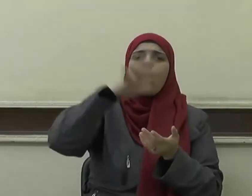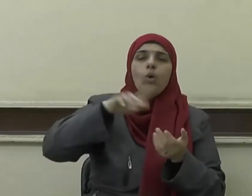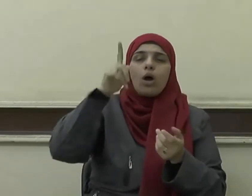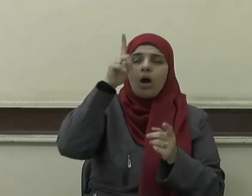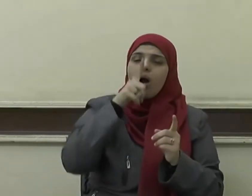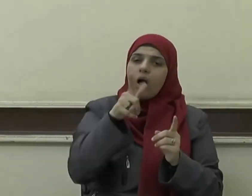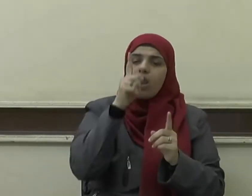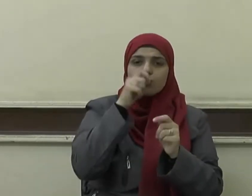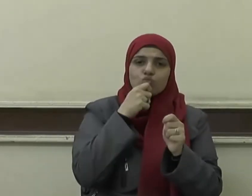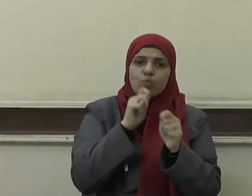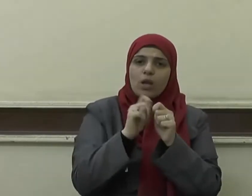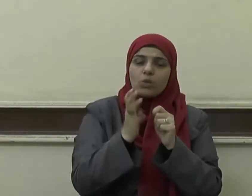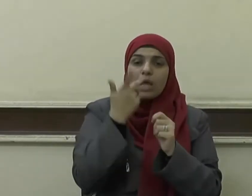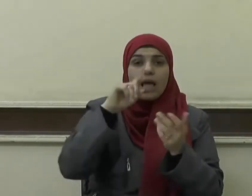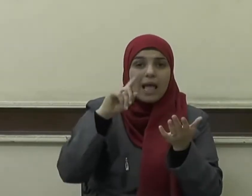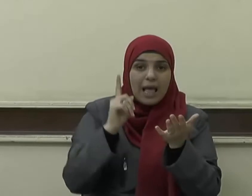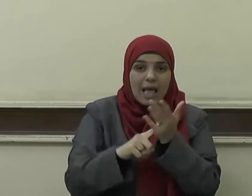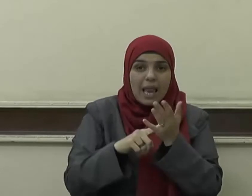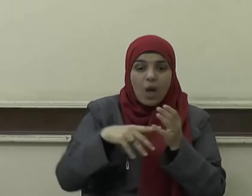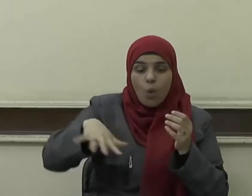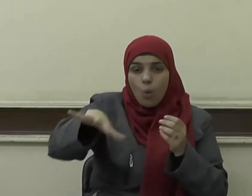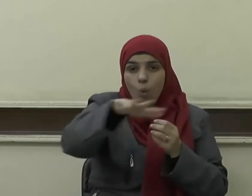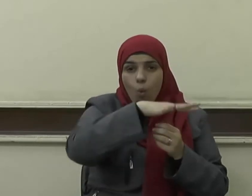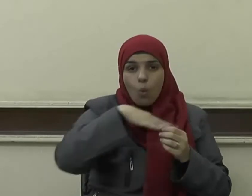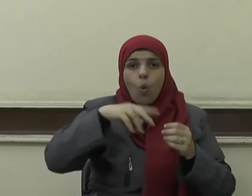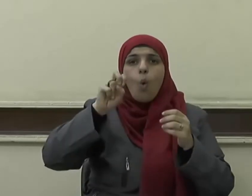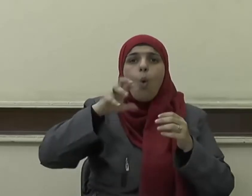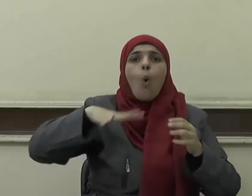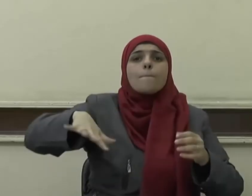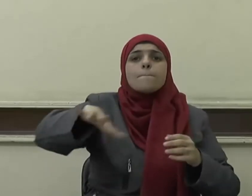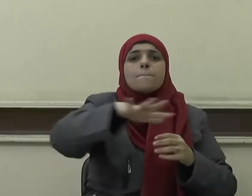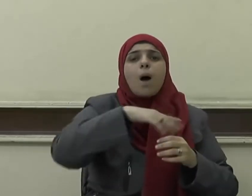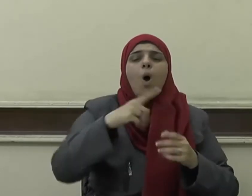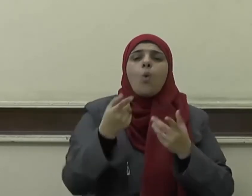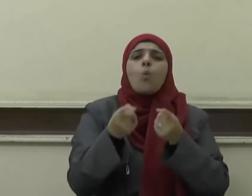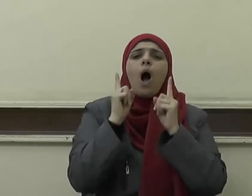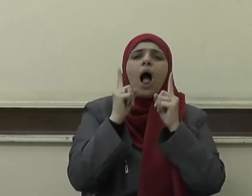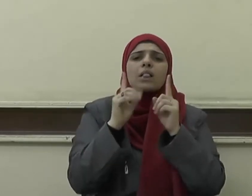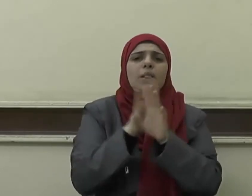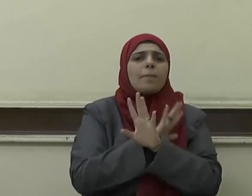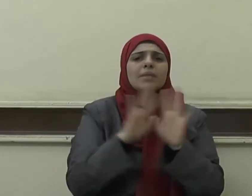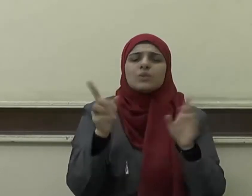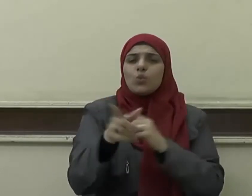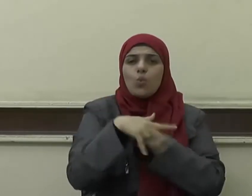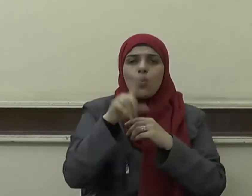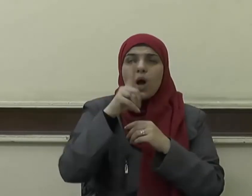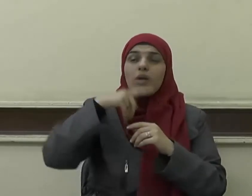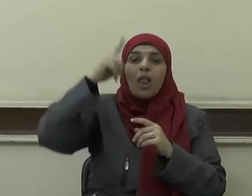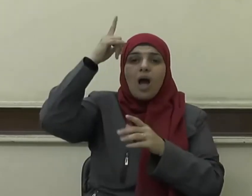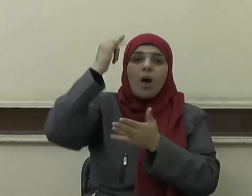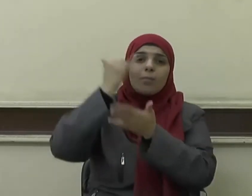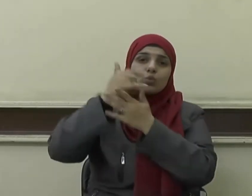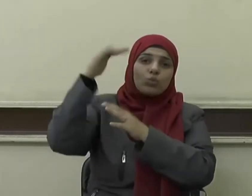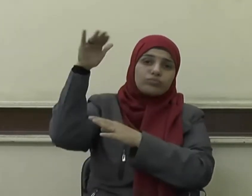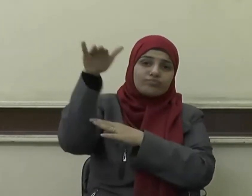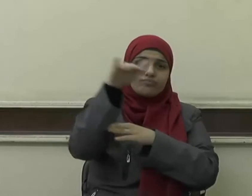أمتكم أمة واحدة وأنا ربكم فاعبدون قال الإمام البغوي